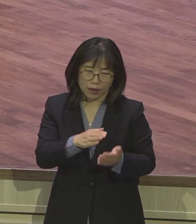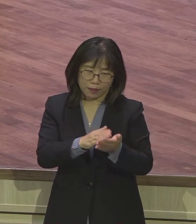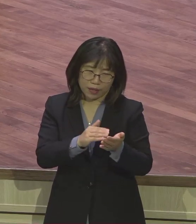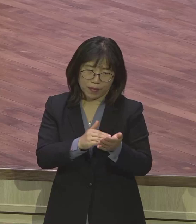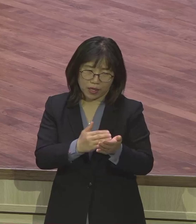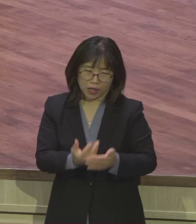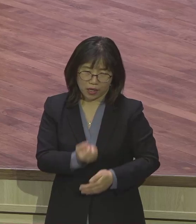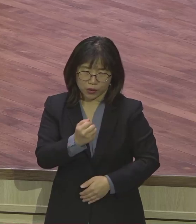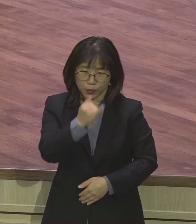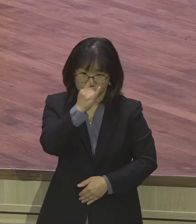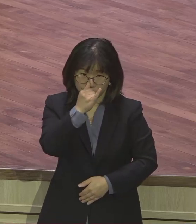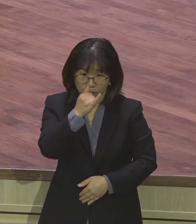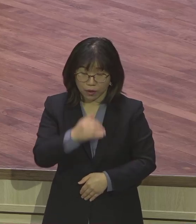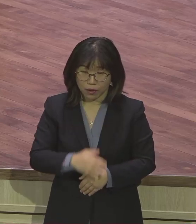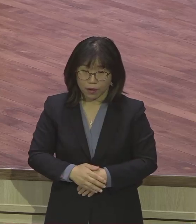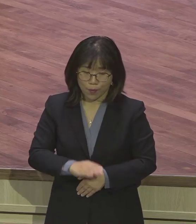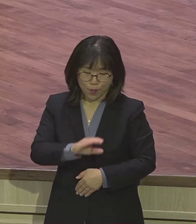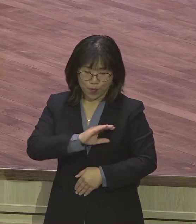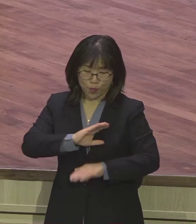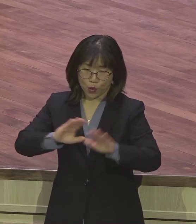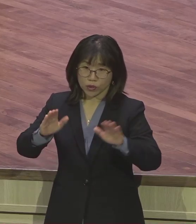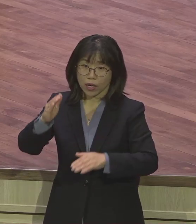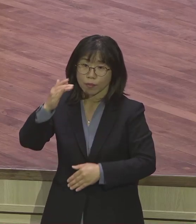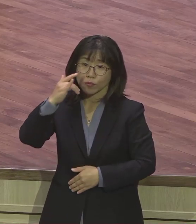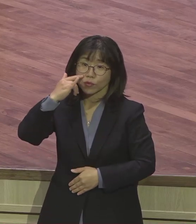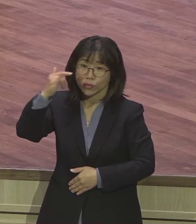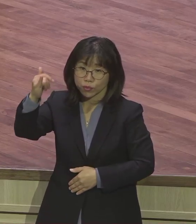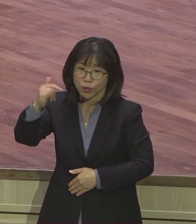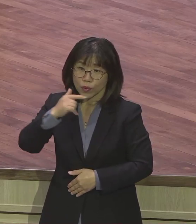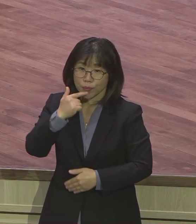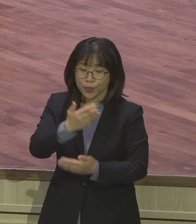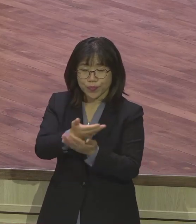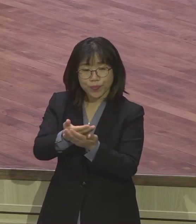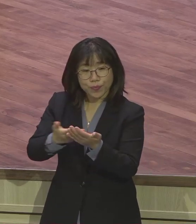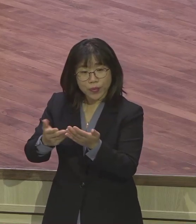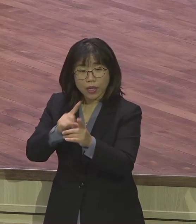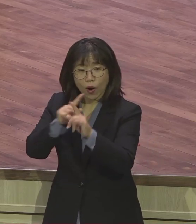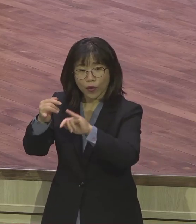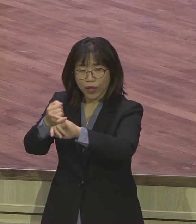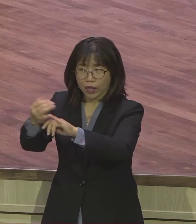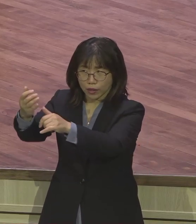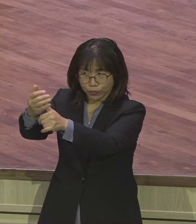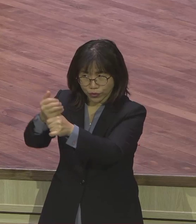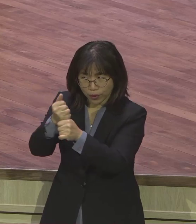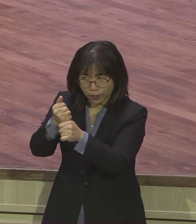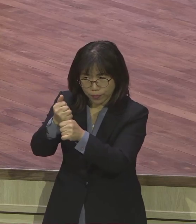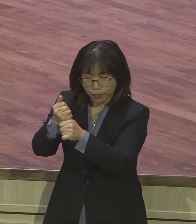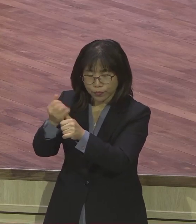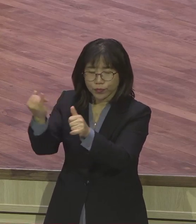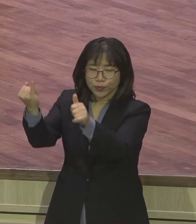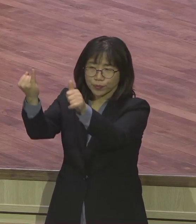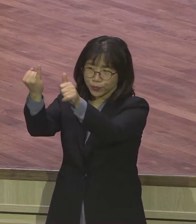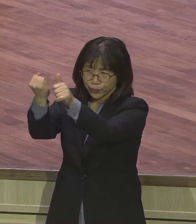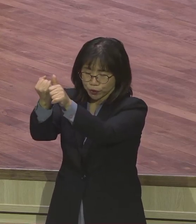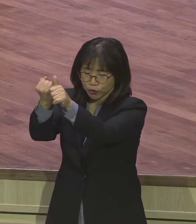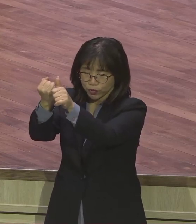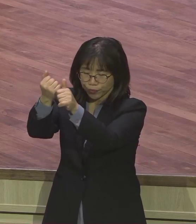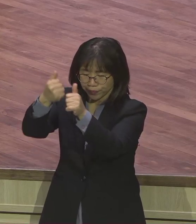모세의 부모 역시 이 피은약을 붙잡고 있는 사람이었기 때문에 이들을 통해서 모세가 태어났단 말이에요. 아주